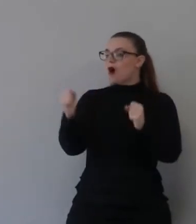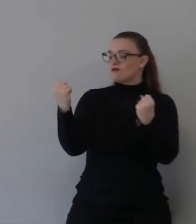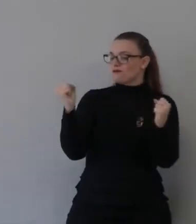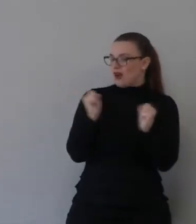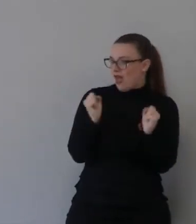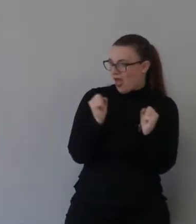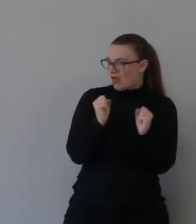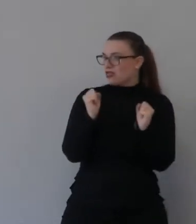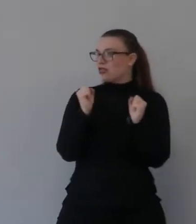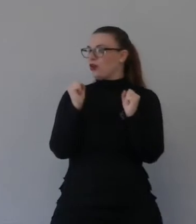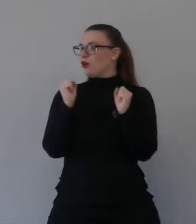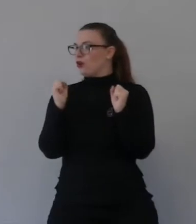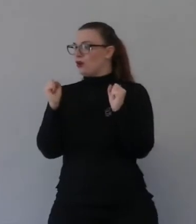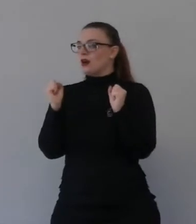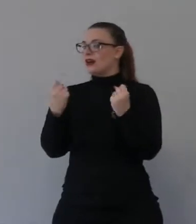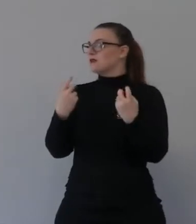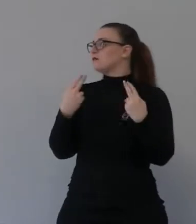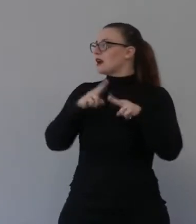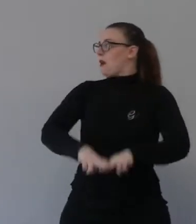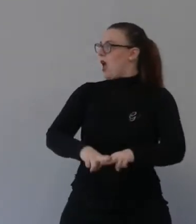denominato in Italia spacca sasso